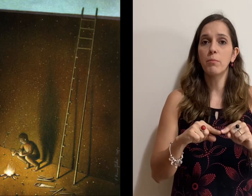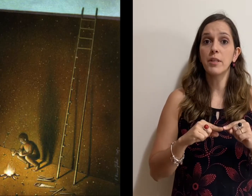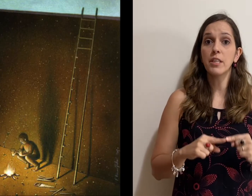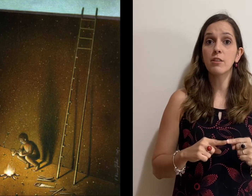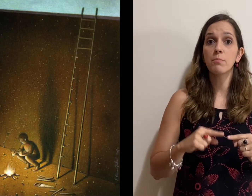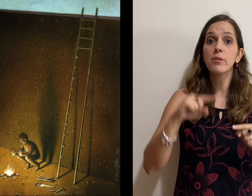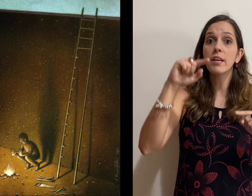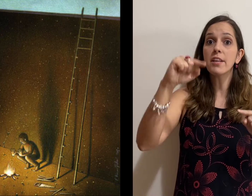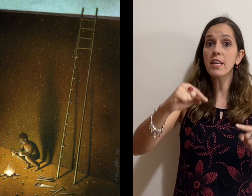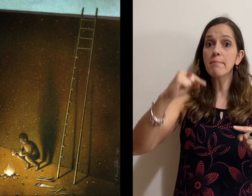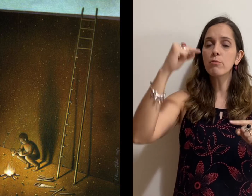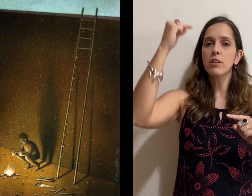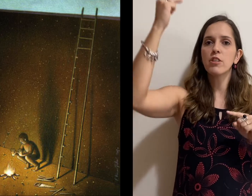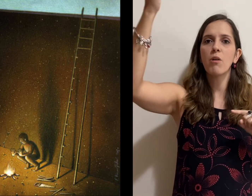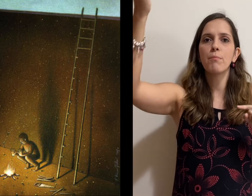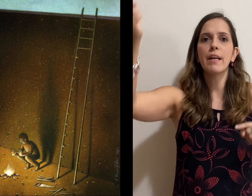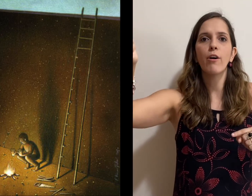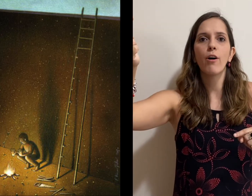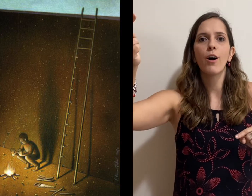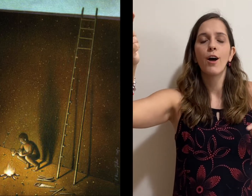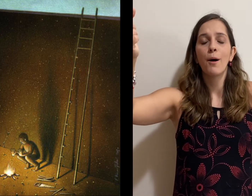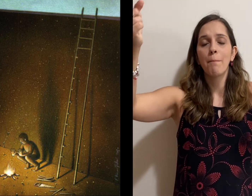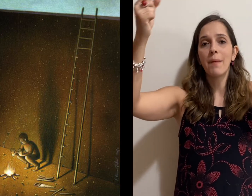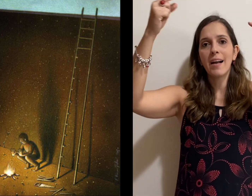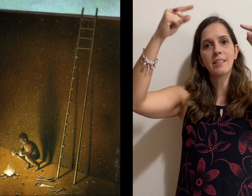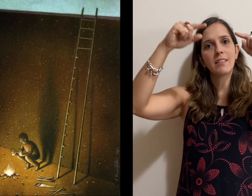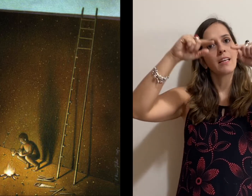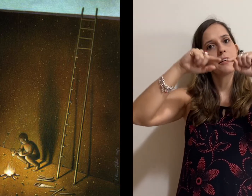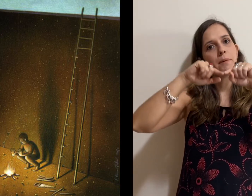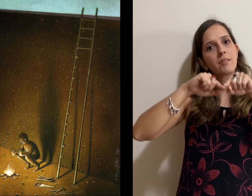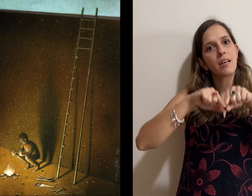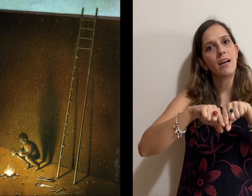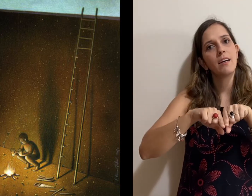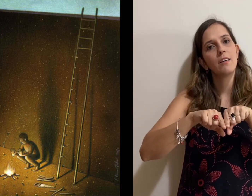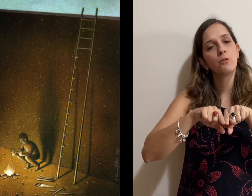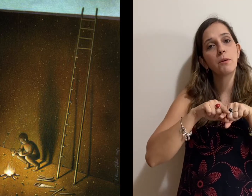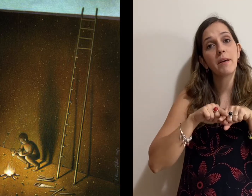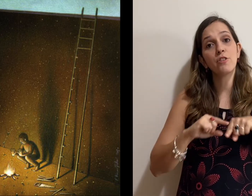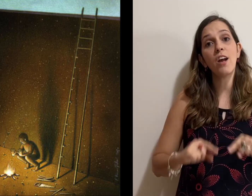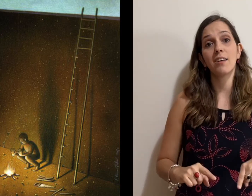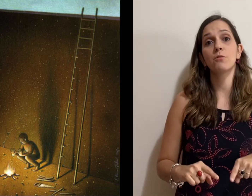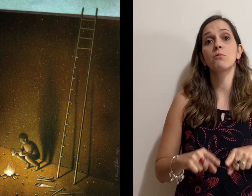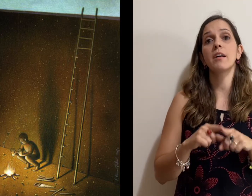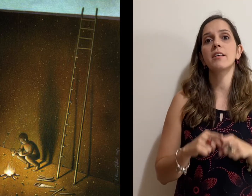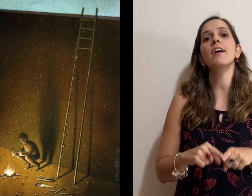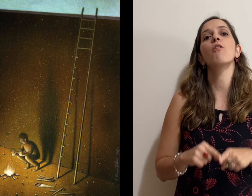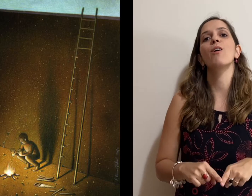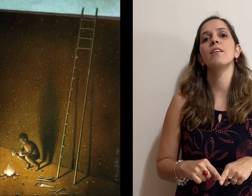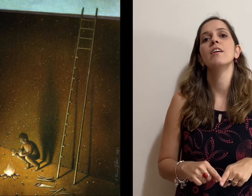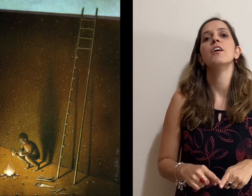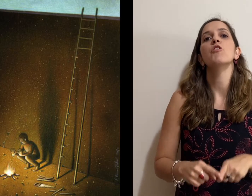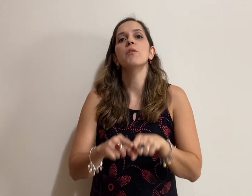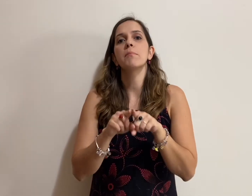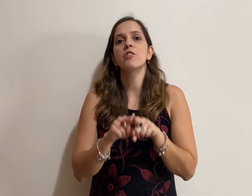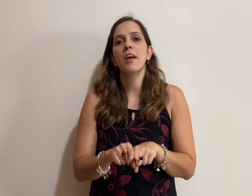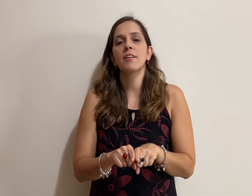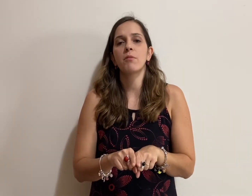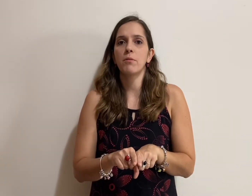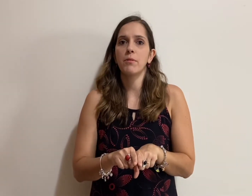menino poderia ir em busca de algo melhor, mas ele tem que pensar no imediato, no aqui e agora. E o imediato era o quê?